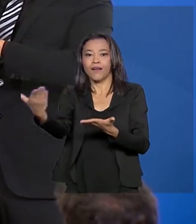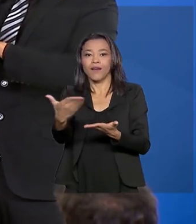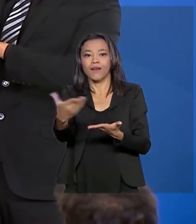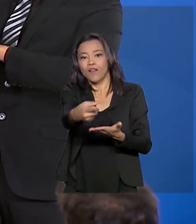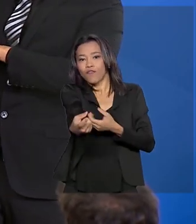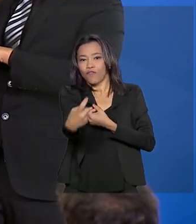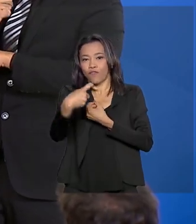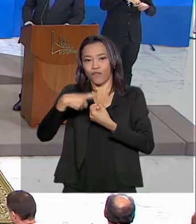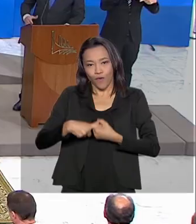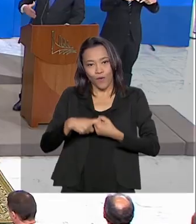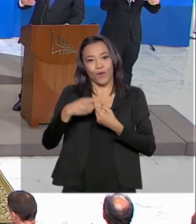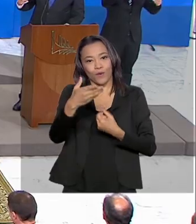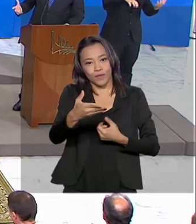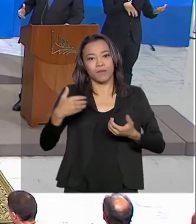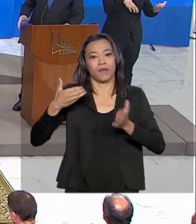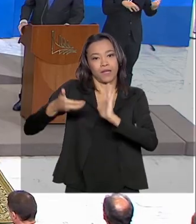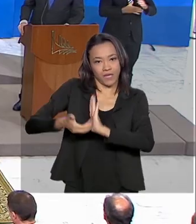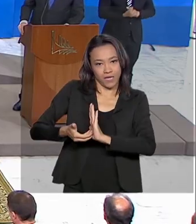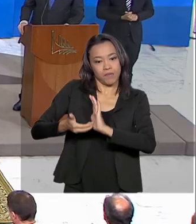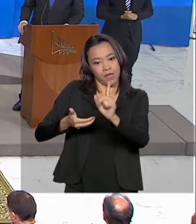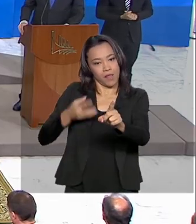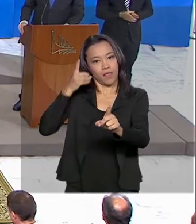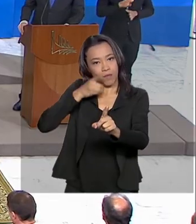à Câmara para reassumir o mandato de deputado federal.